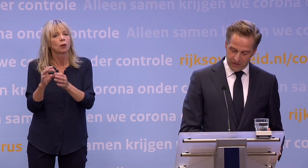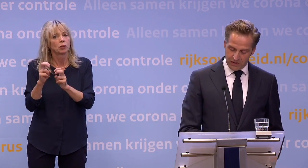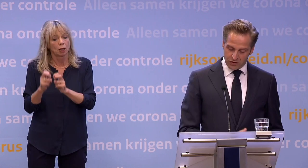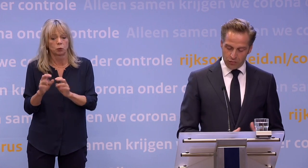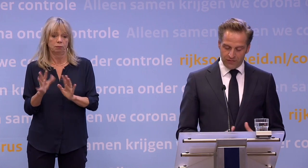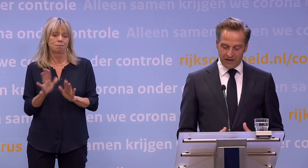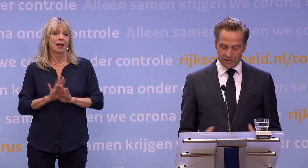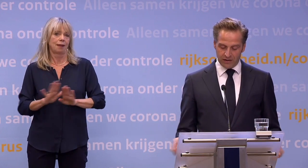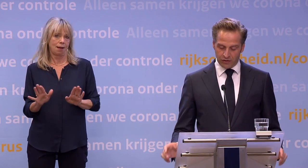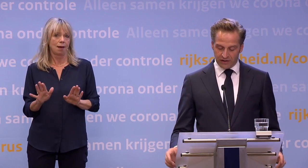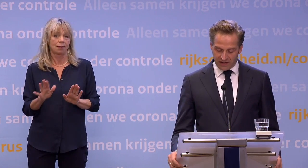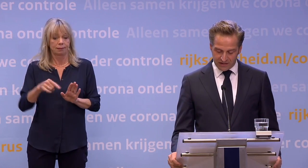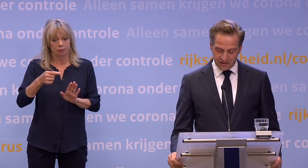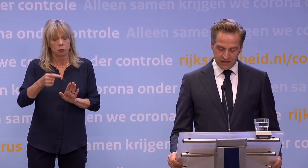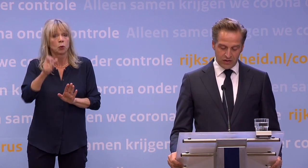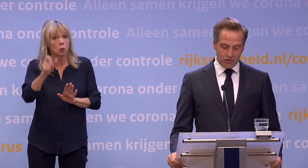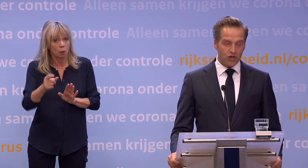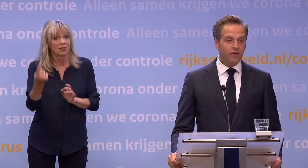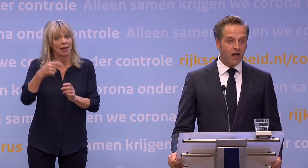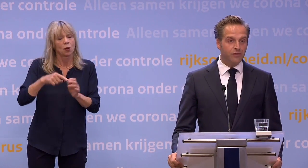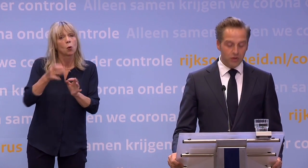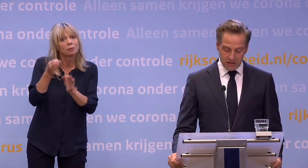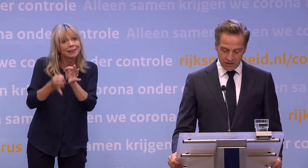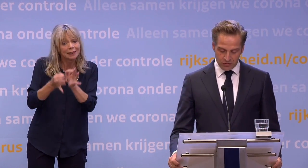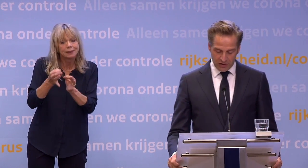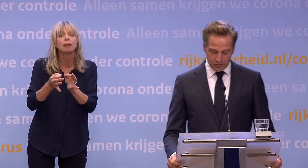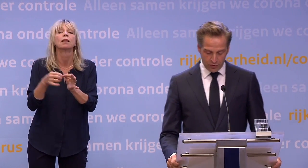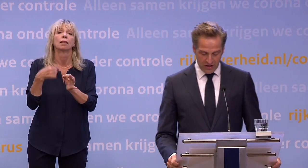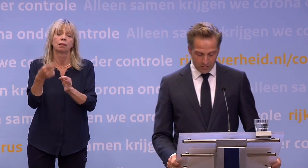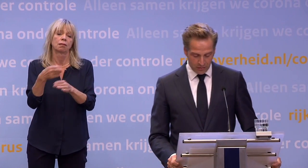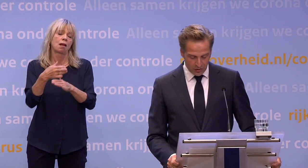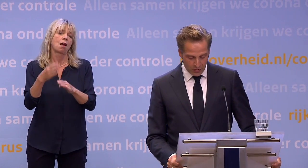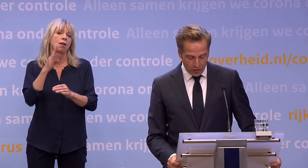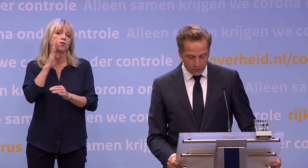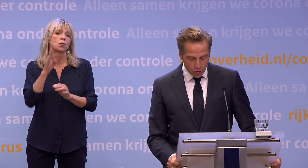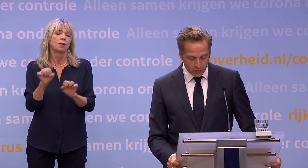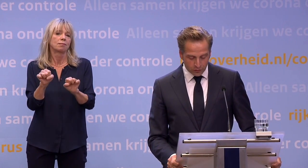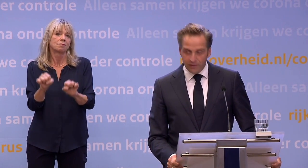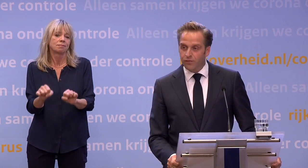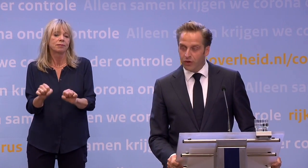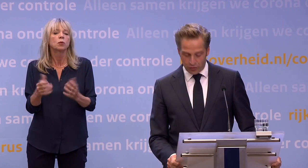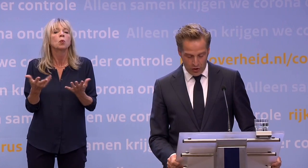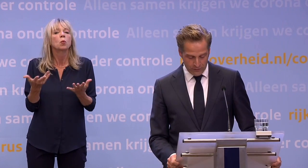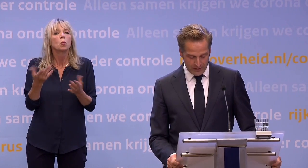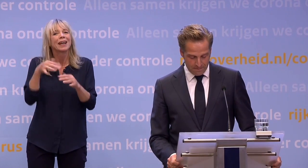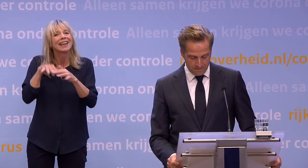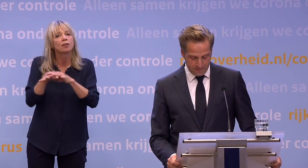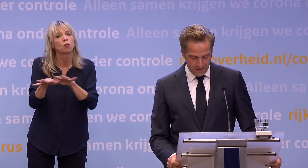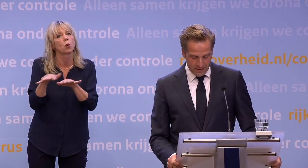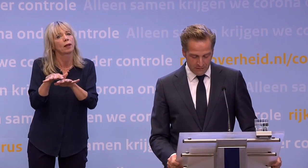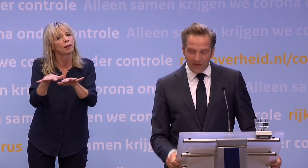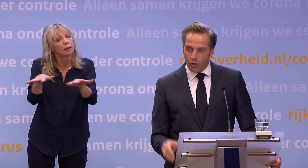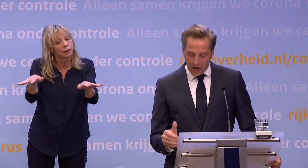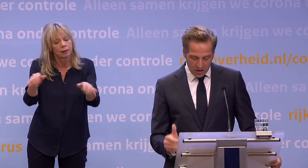af. De komende weken wordt die getest... ...zodat we half juli een besluit kunnen nemen... ...over hoe we tot invoering kunnen overgaan.